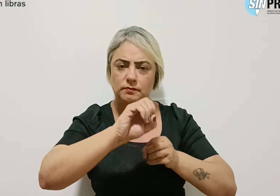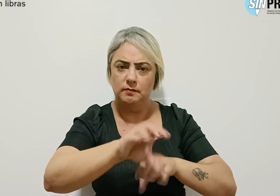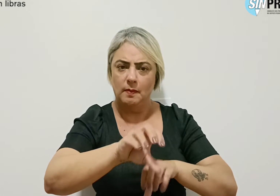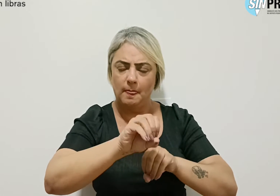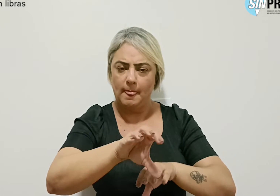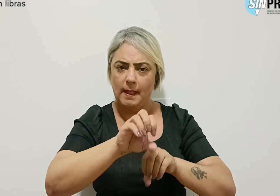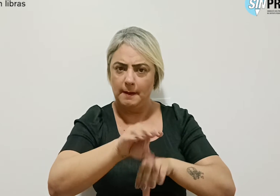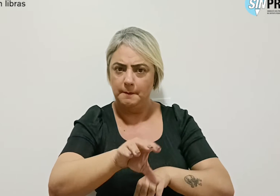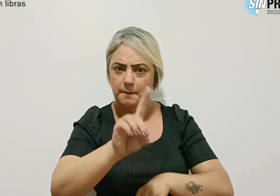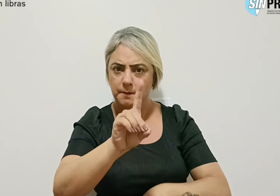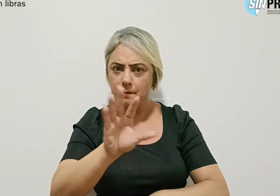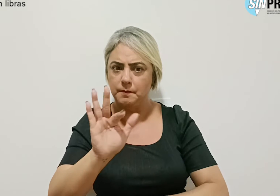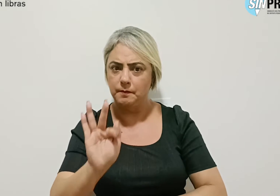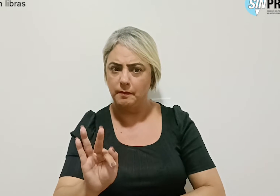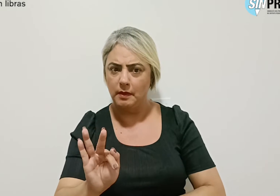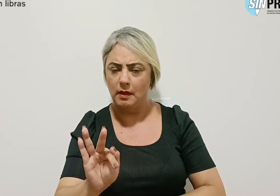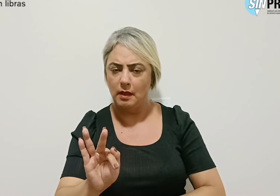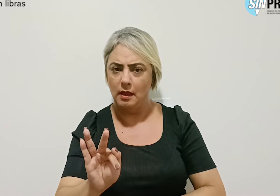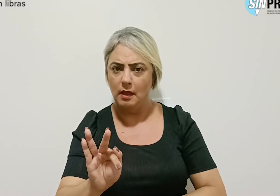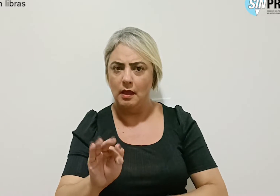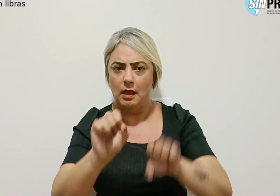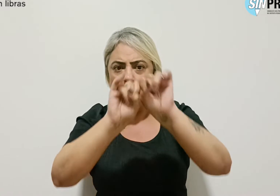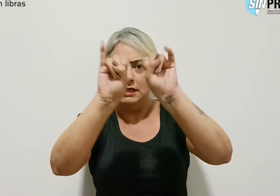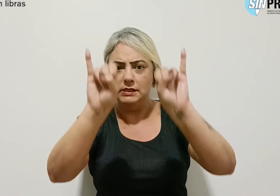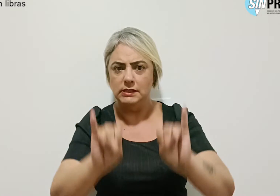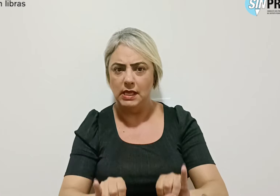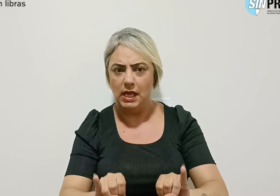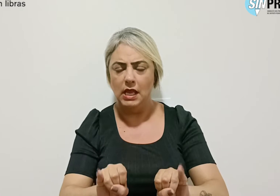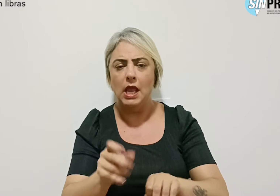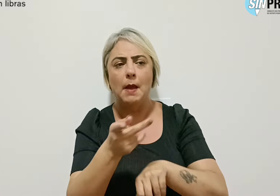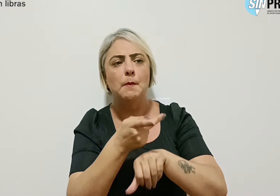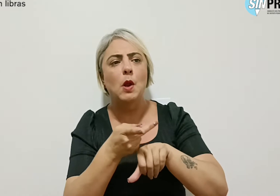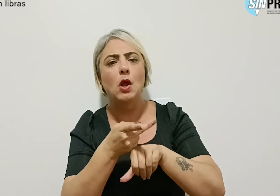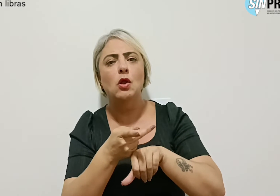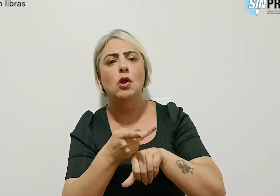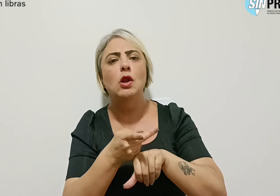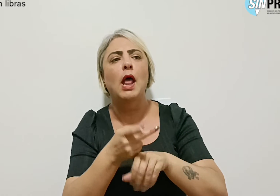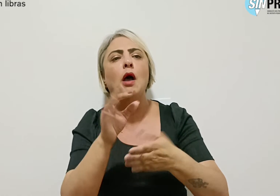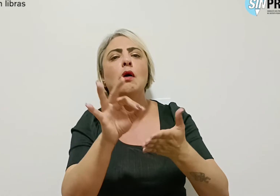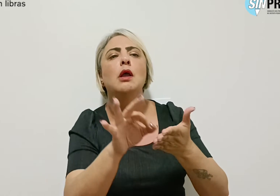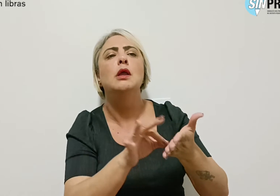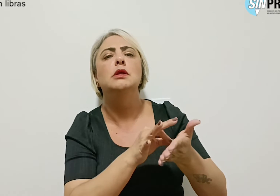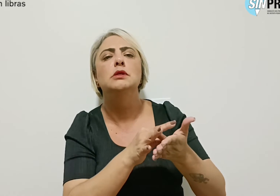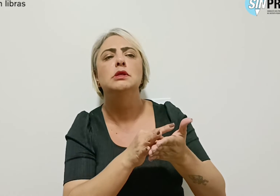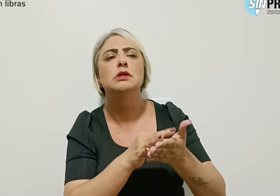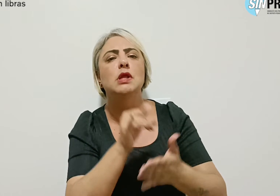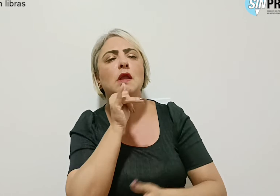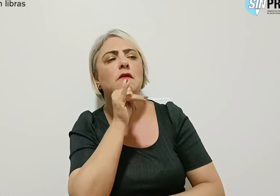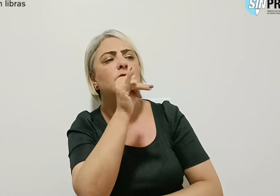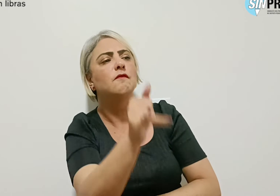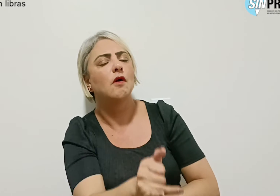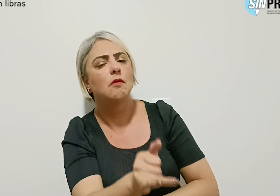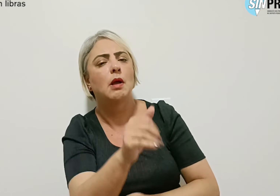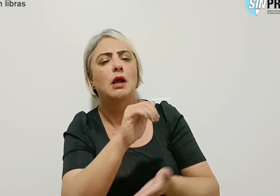do Distrito Federal, via SEI, a buscar o registro e informar à Secretaria.